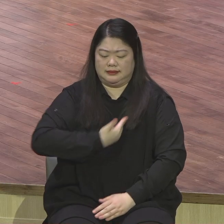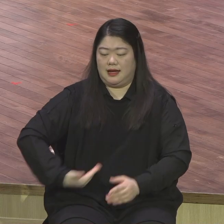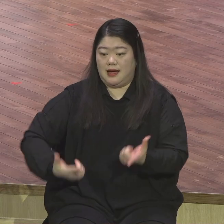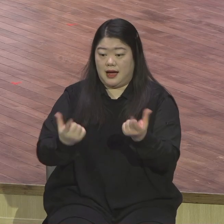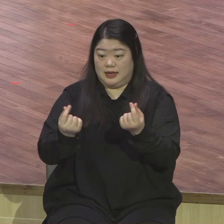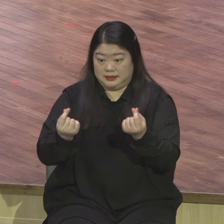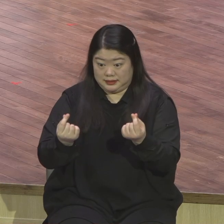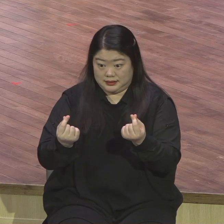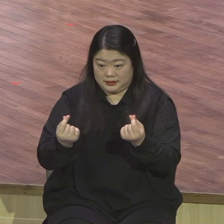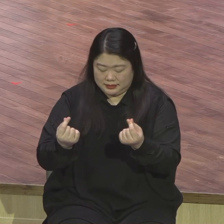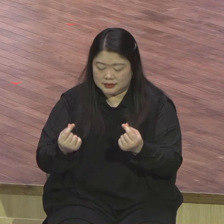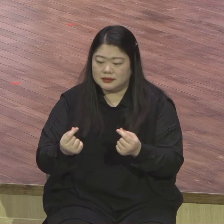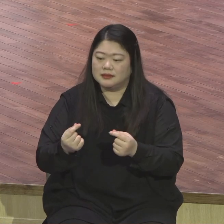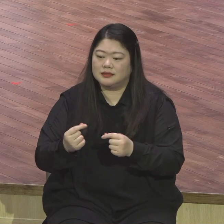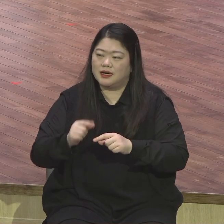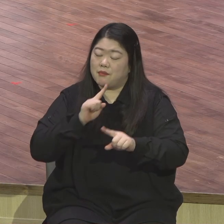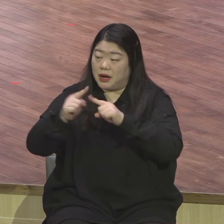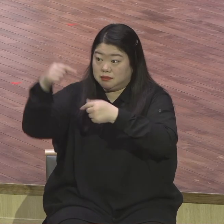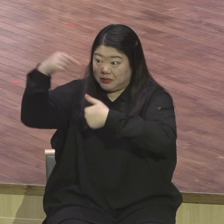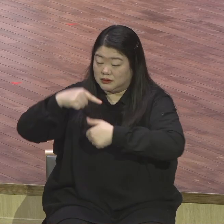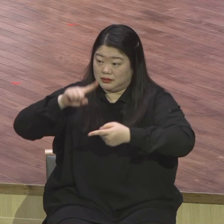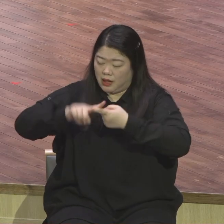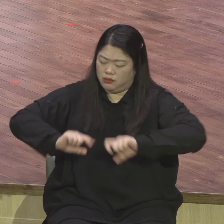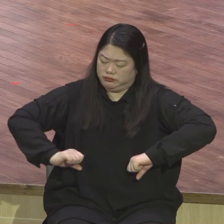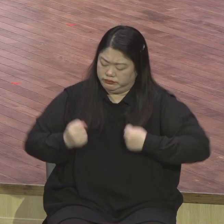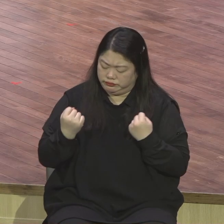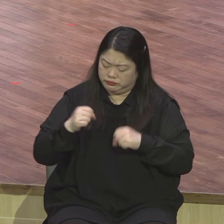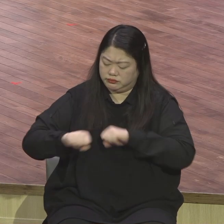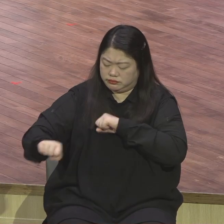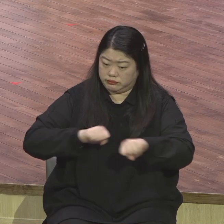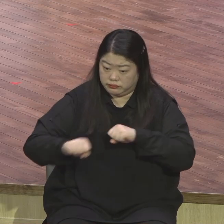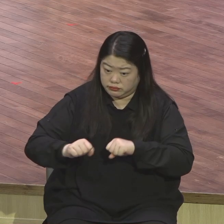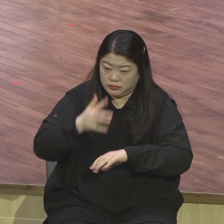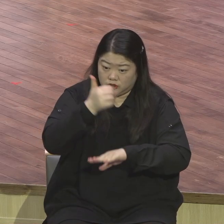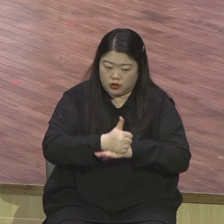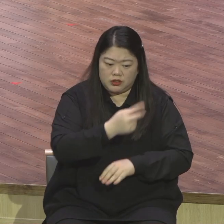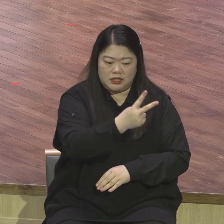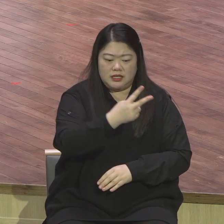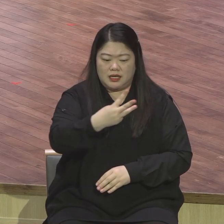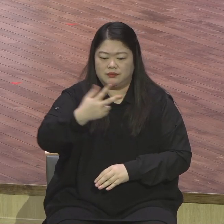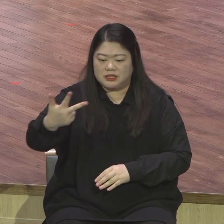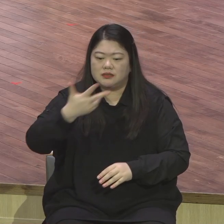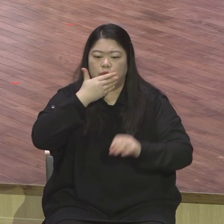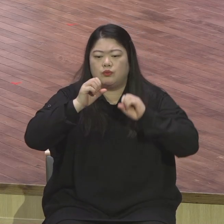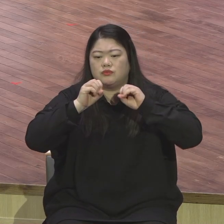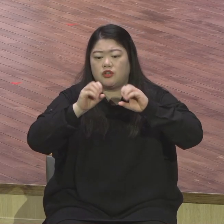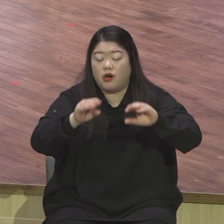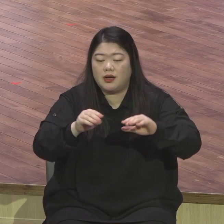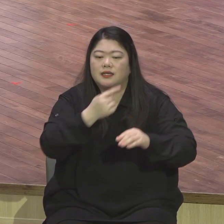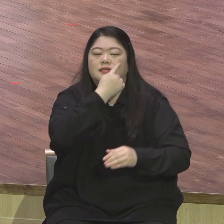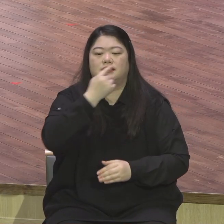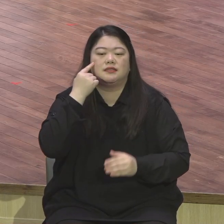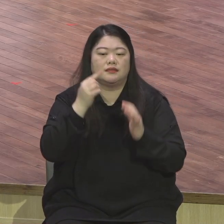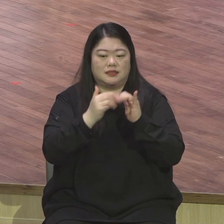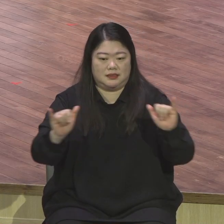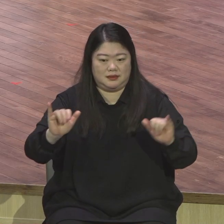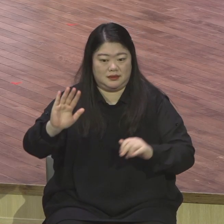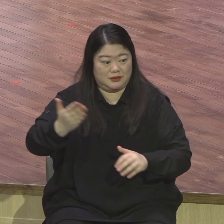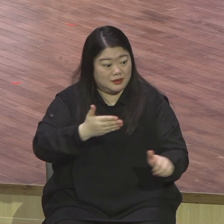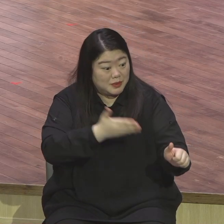주도자로 전도와 성교의 2, 3, 7 작품을 만드는 그런 증거 있는 정인들 다 내시기를 제모로 축복합니다 기도합시다